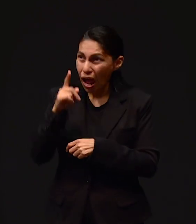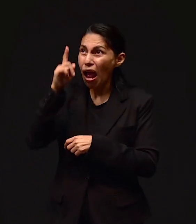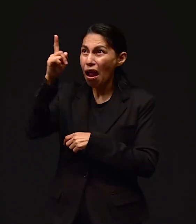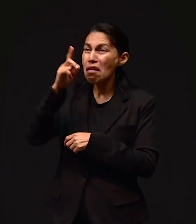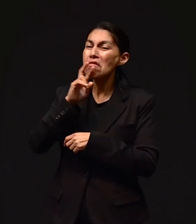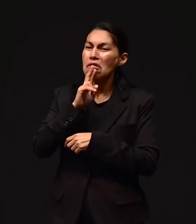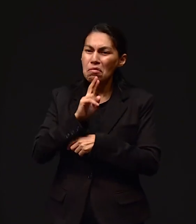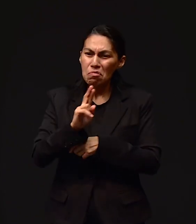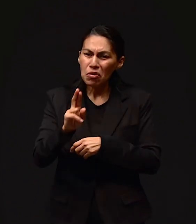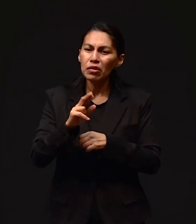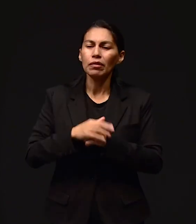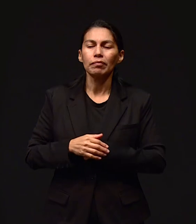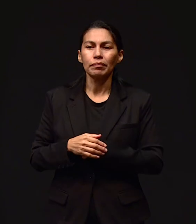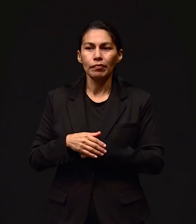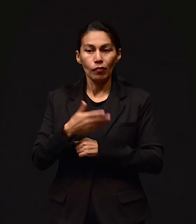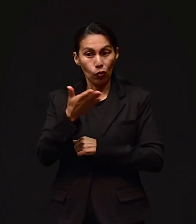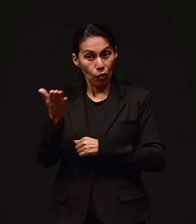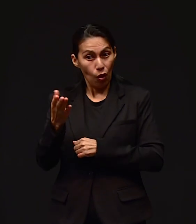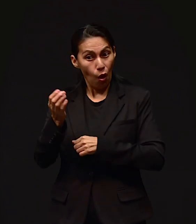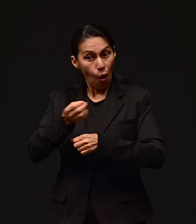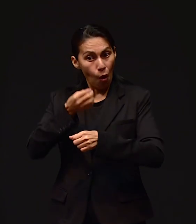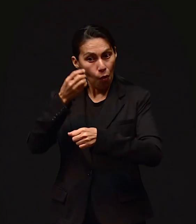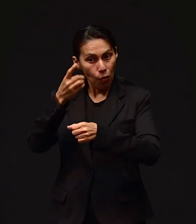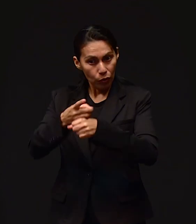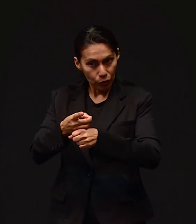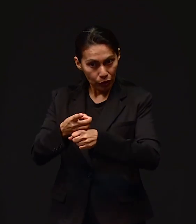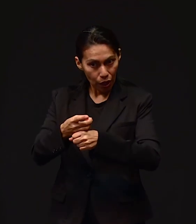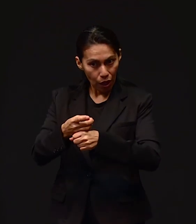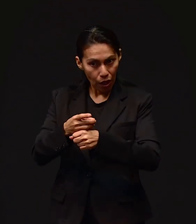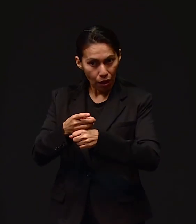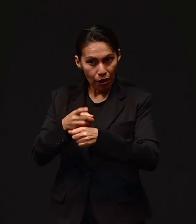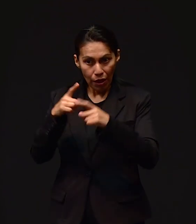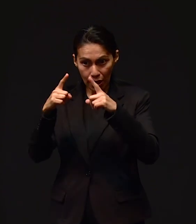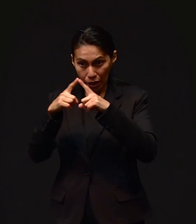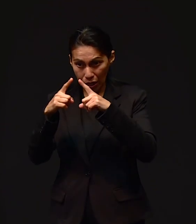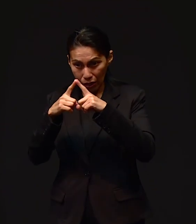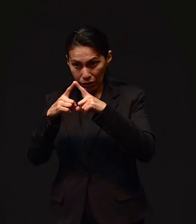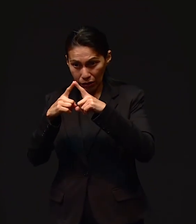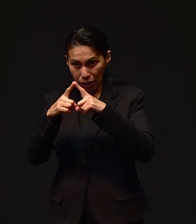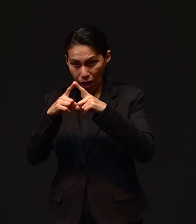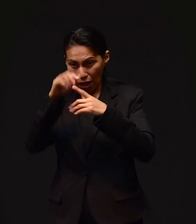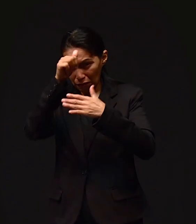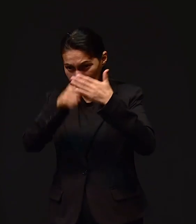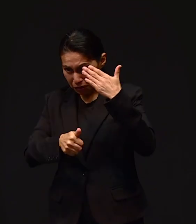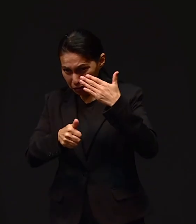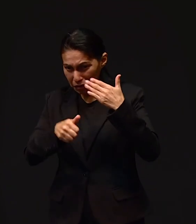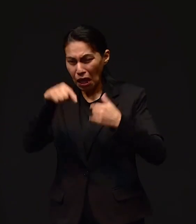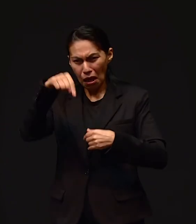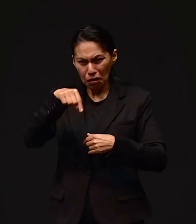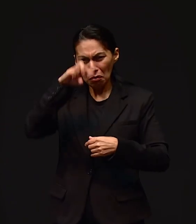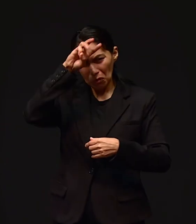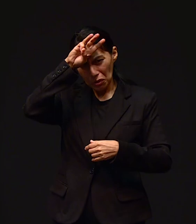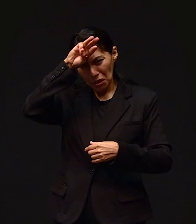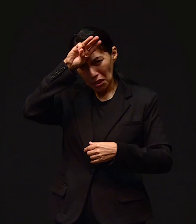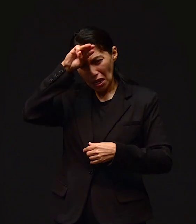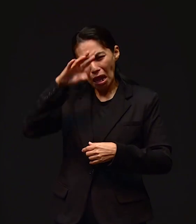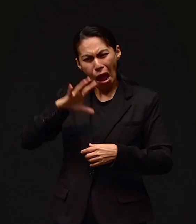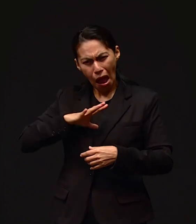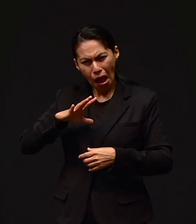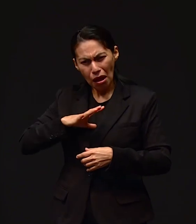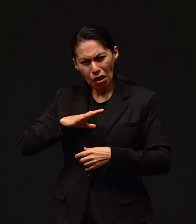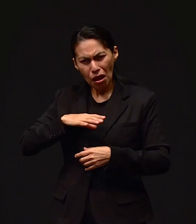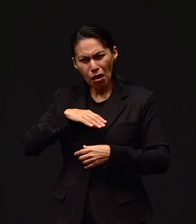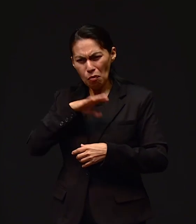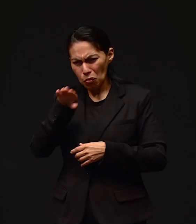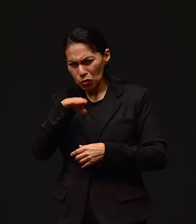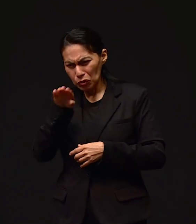solucionar. Es más, le digo, si usted tiene la oportunidad en un momento dado de asistir a una iglesia, aquí en Monterrey hay muchas, le dije. Mire, busque